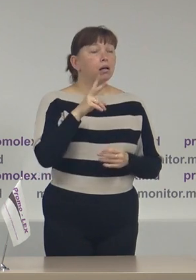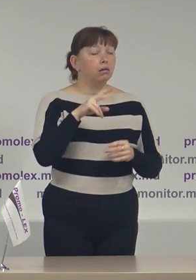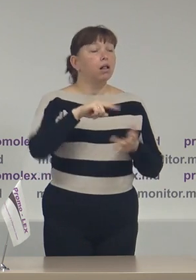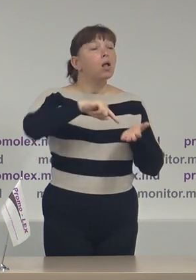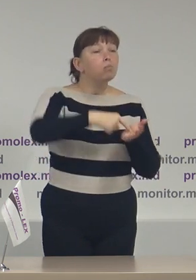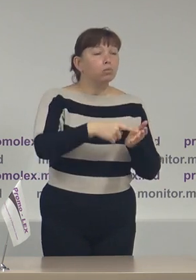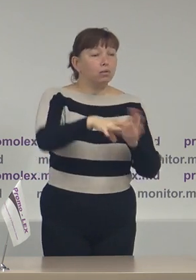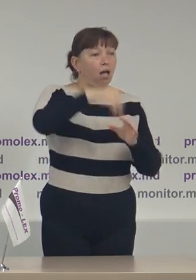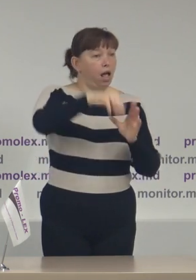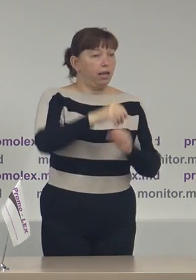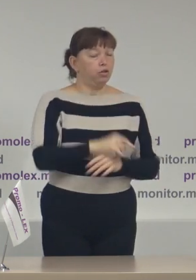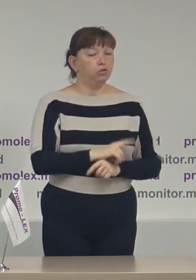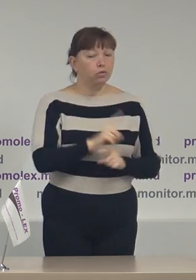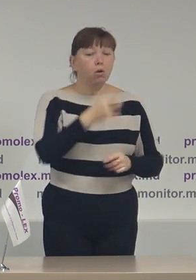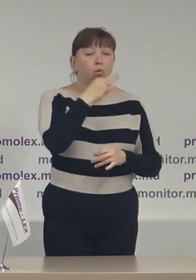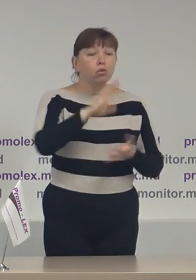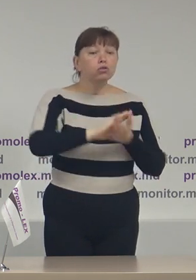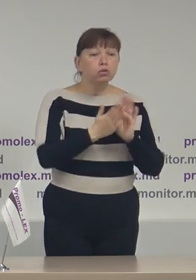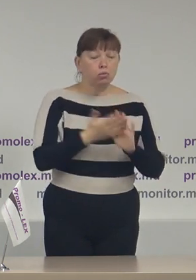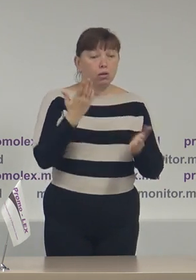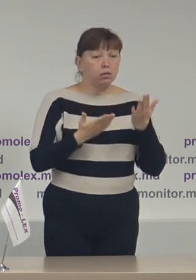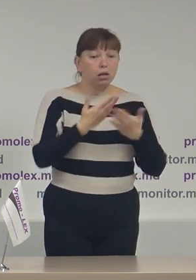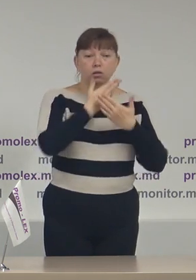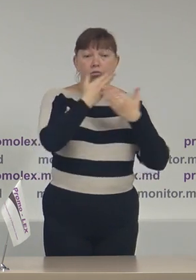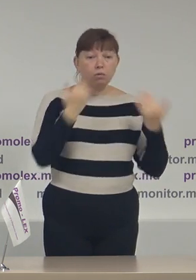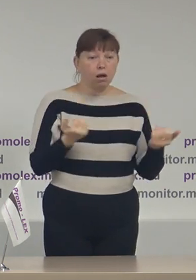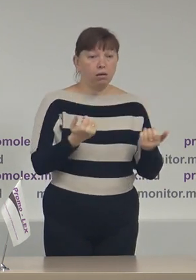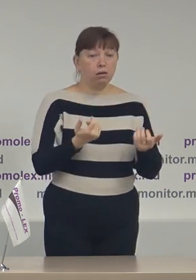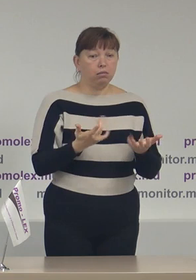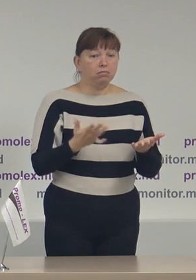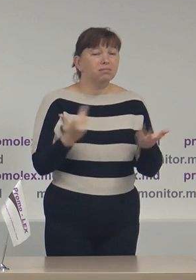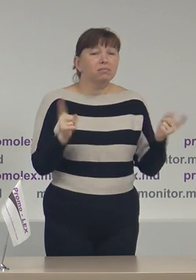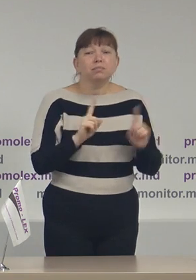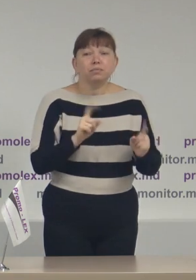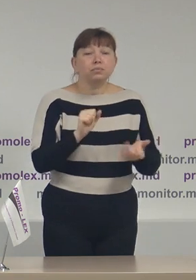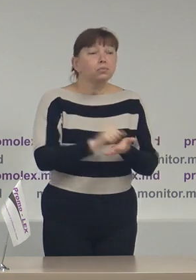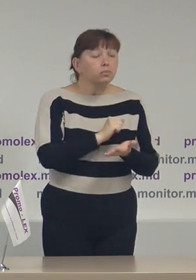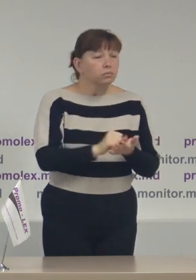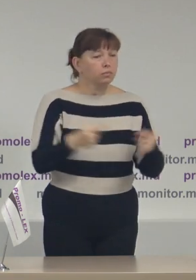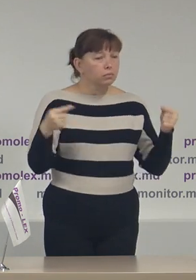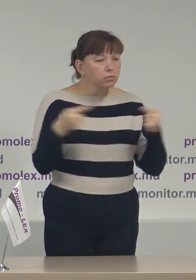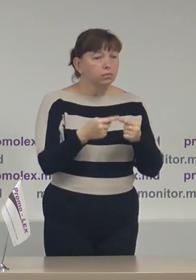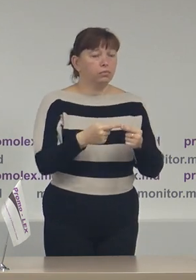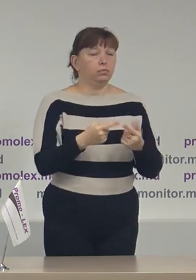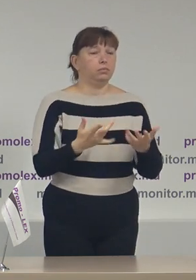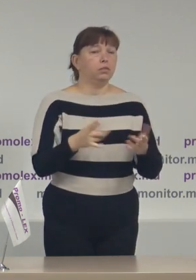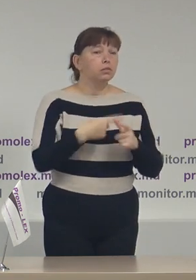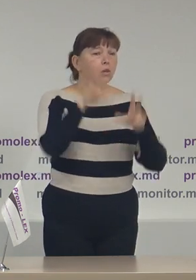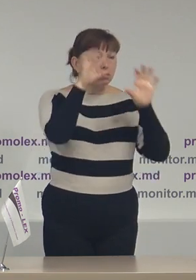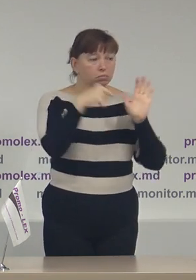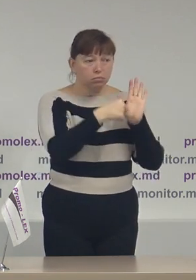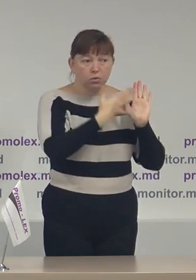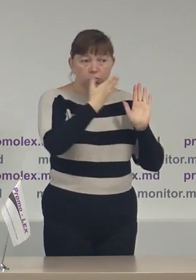orice situație care nu va avea un contract, o prevedere legală,